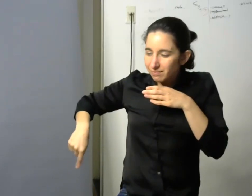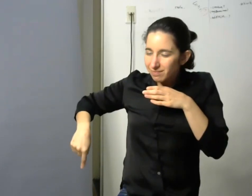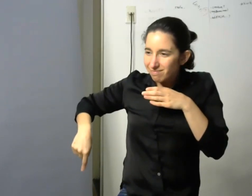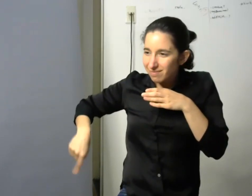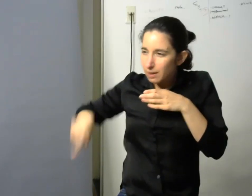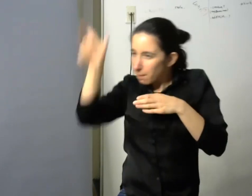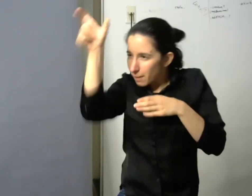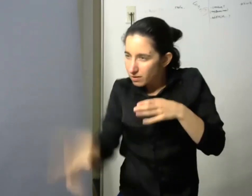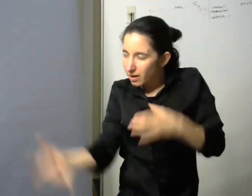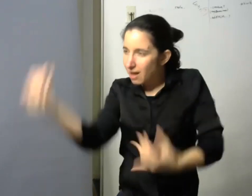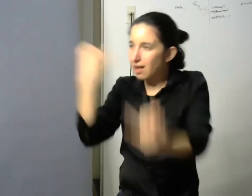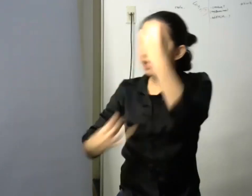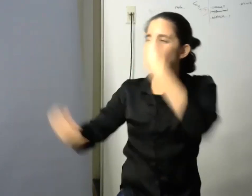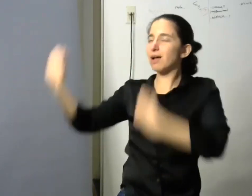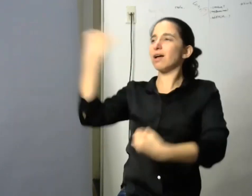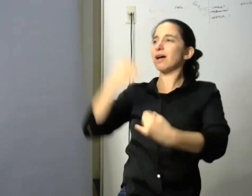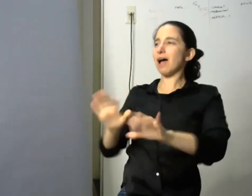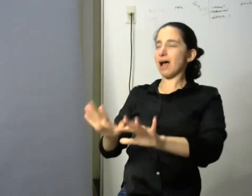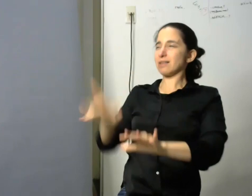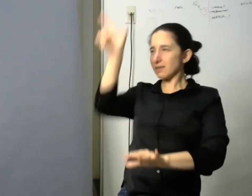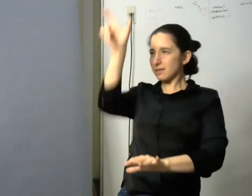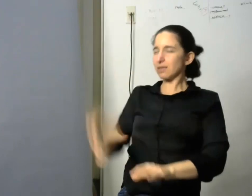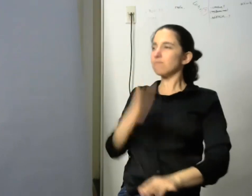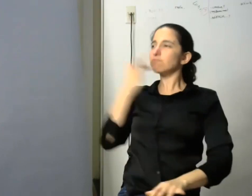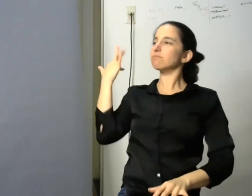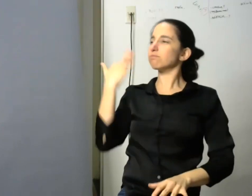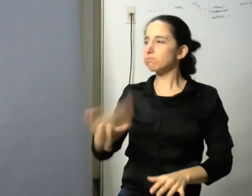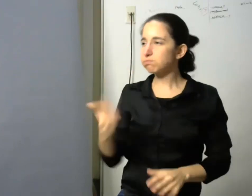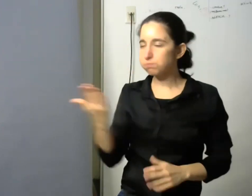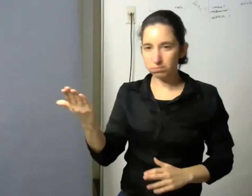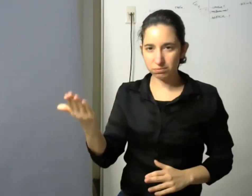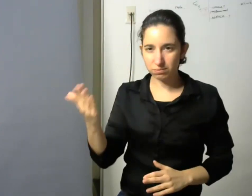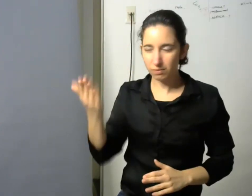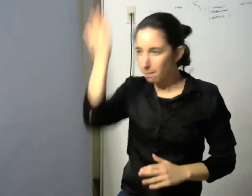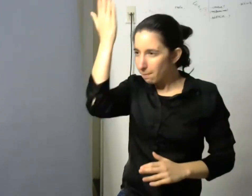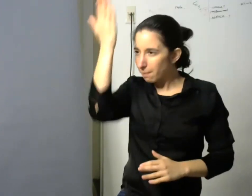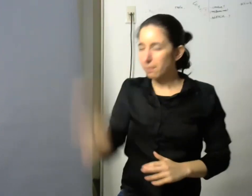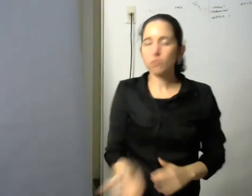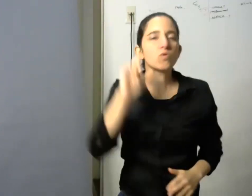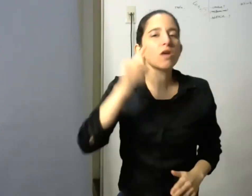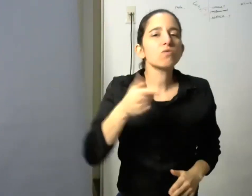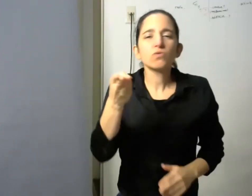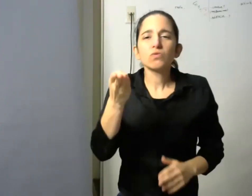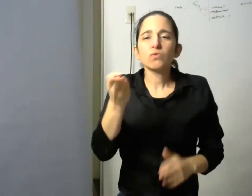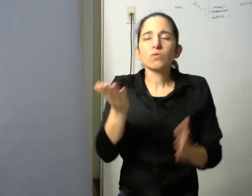se pueda penetrar para saber por ejemplo cómo cómo piensa un sordo cómo aprende una persona sorda